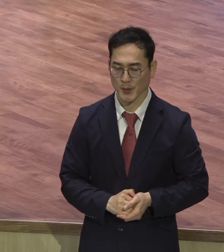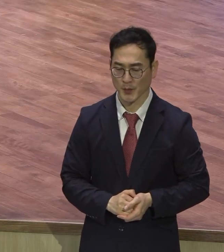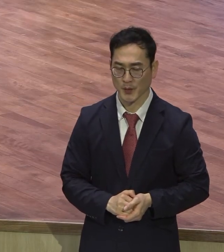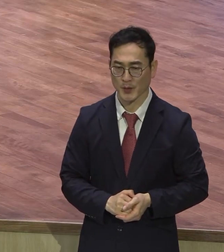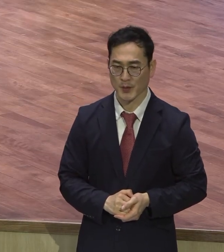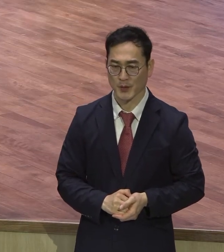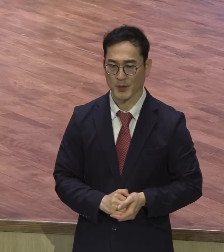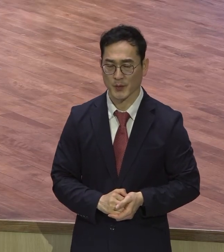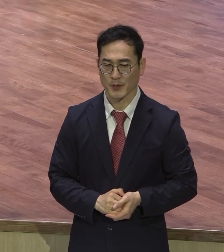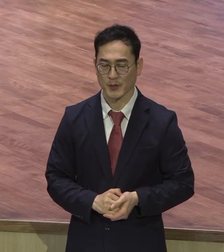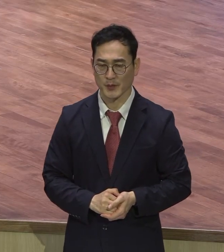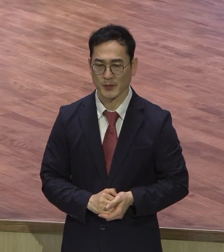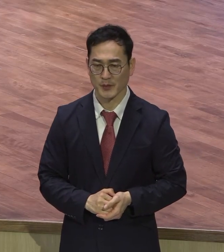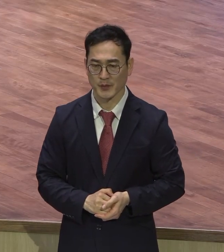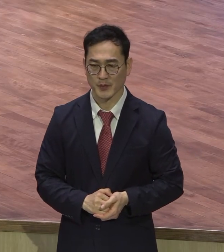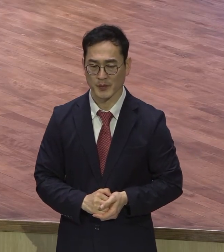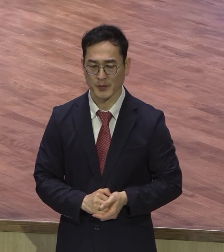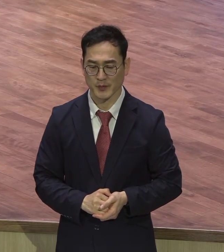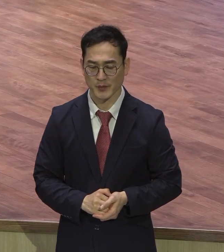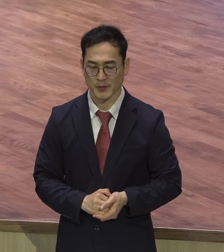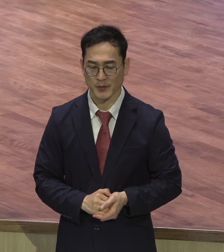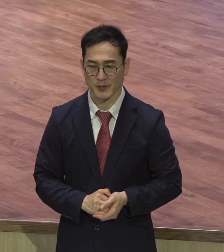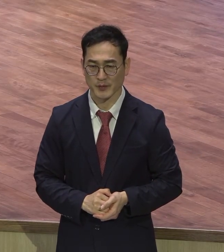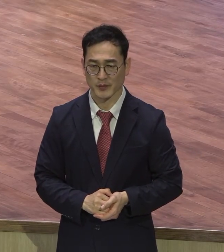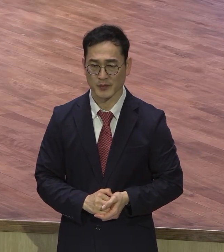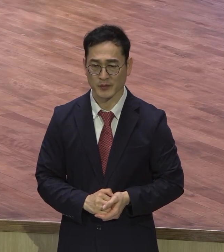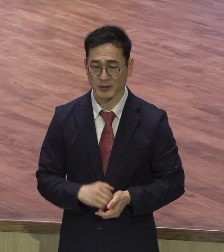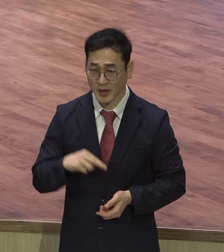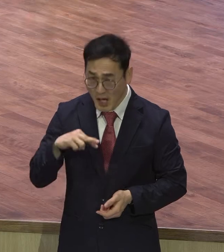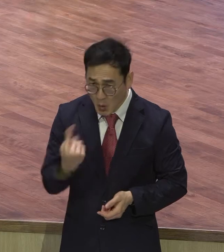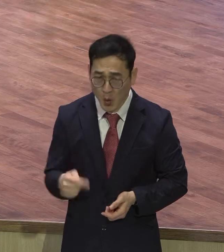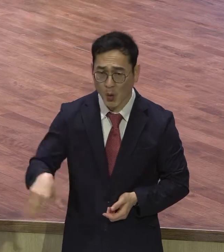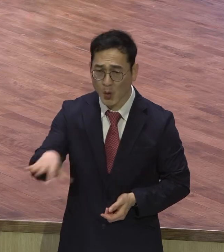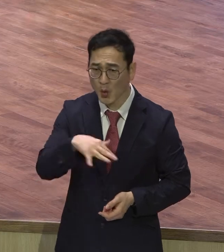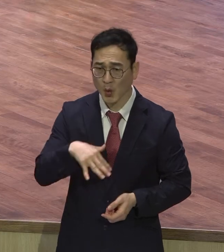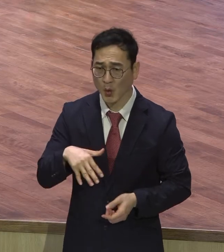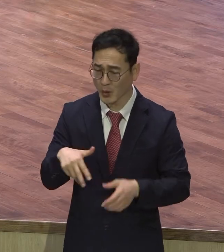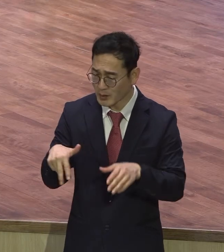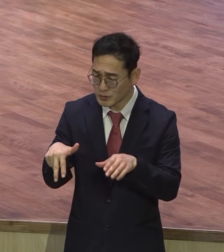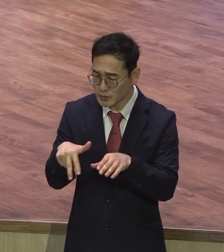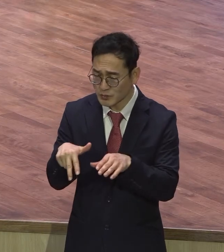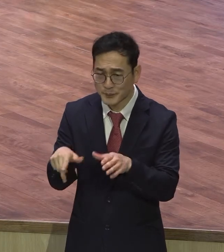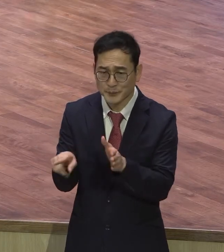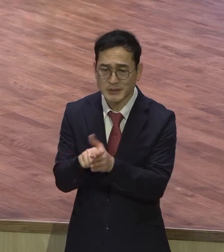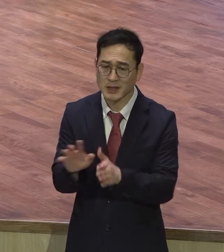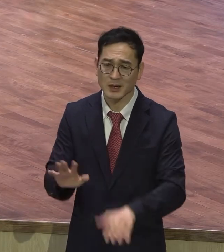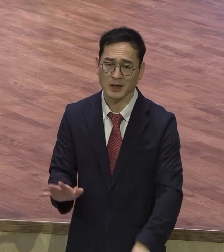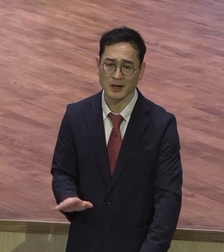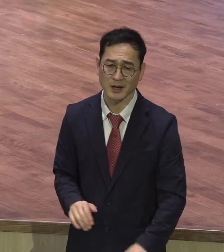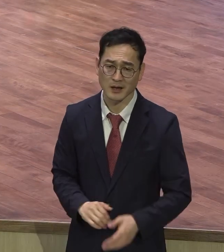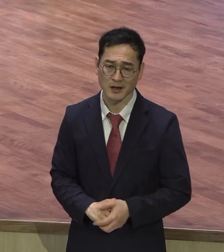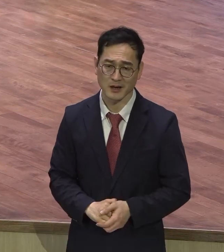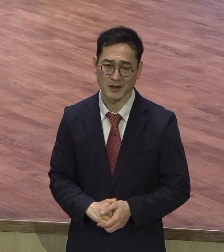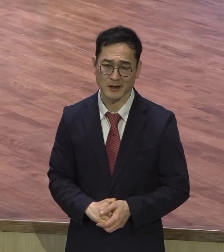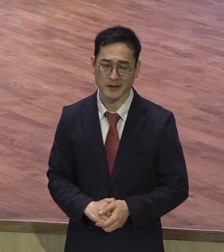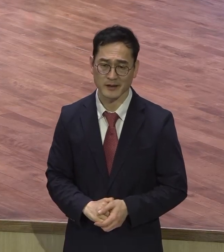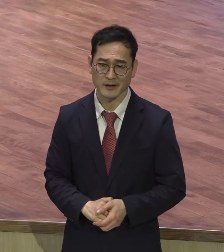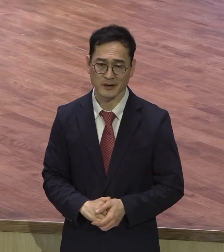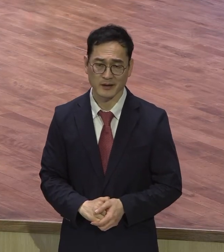말씀을 믿지 않으니까 뭐라 그랬어요 바깥 어두운 본자식은 쫓겨나가서 이를